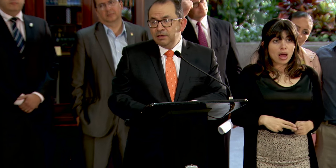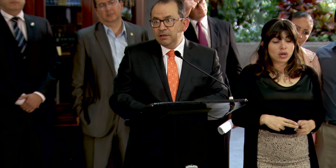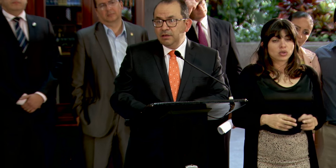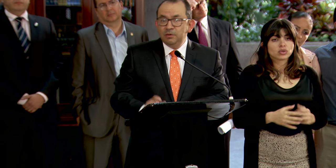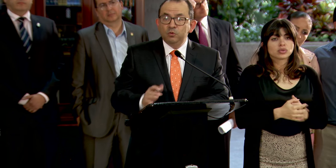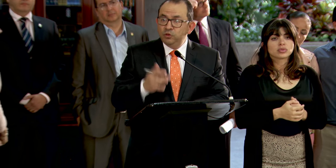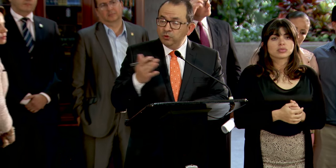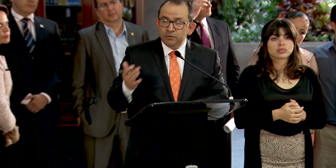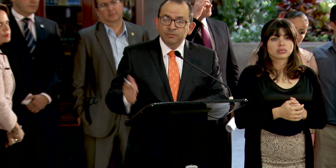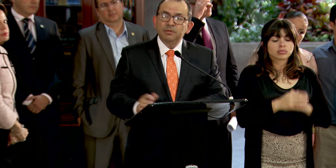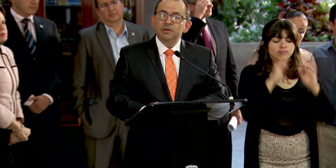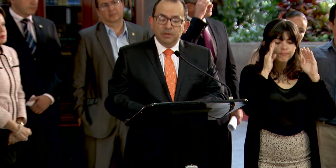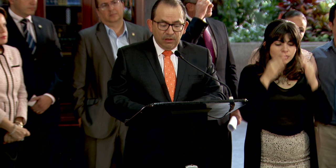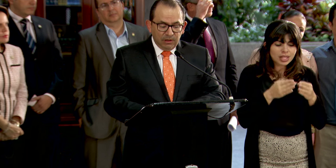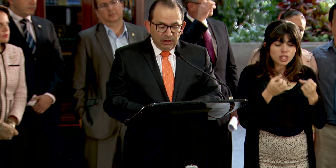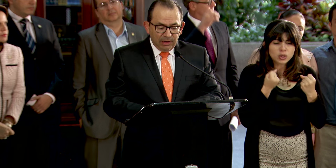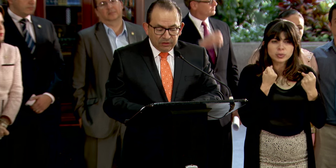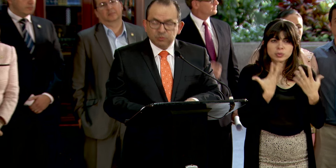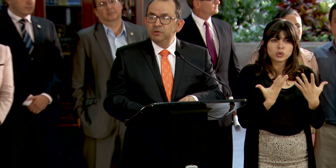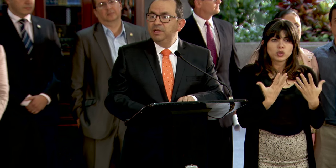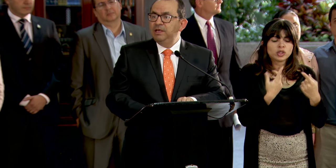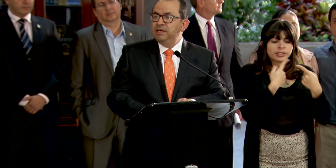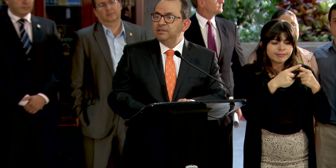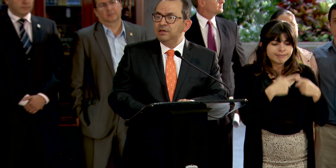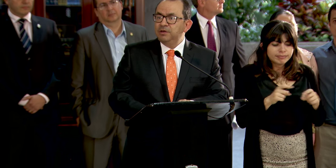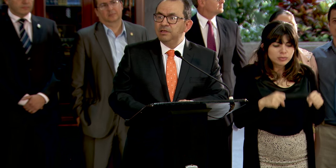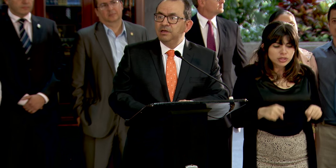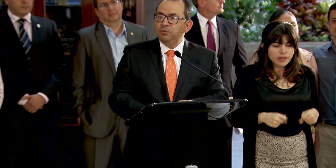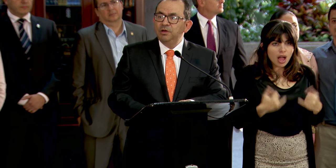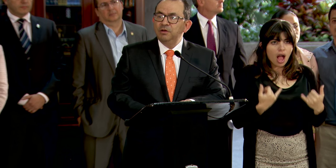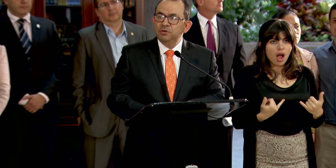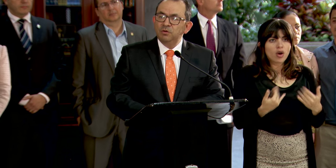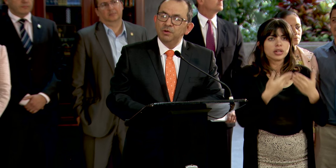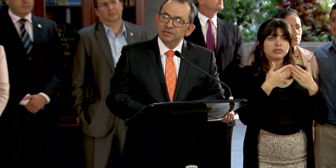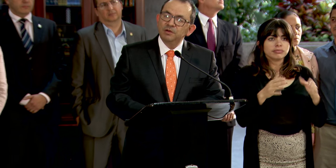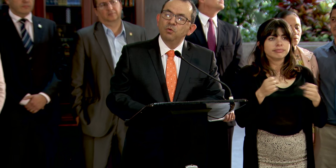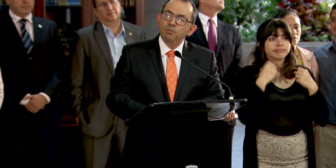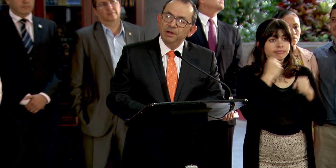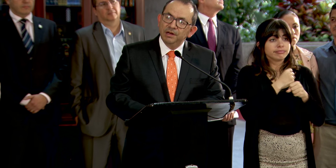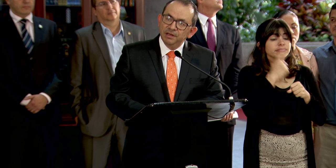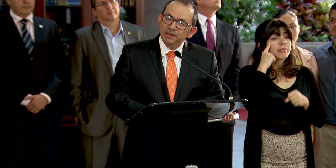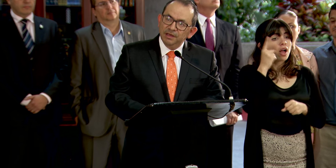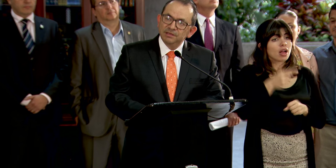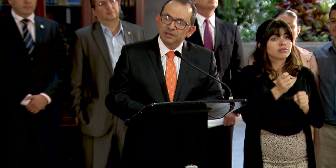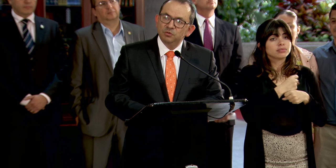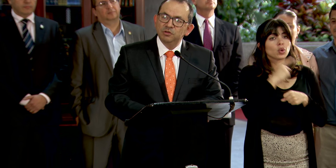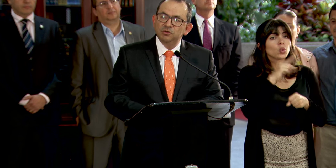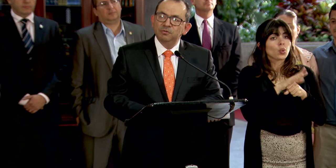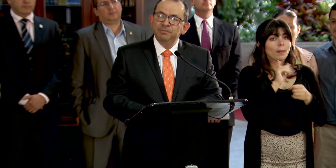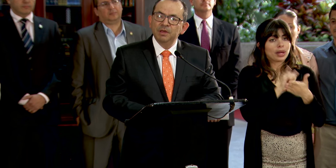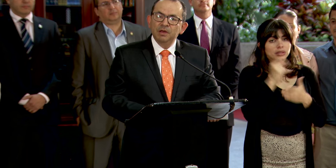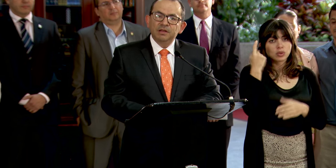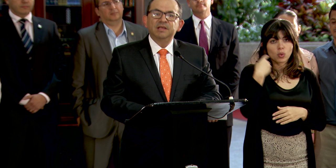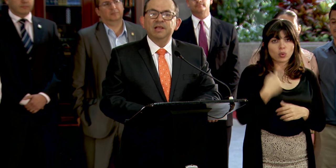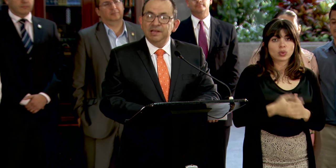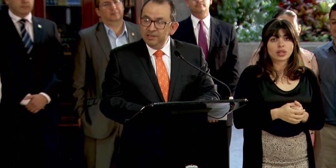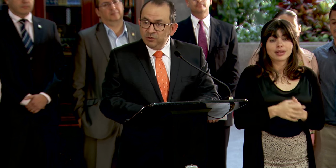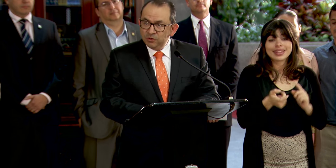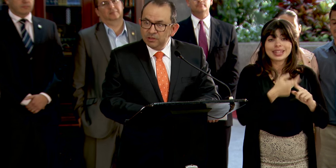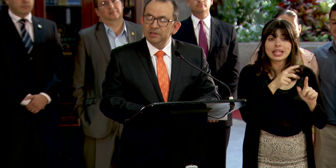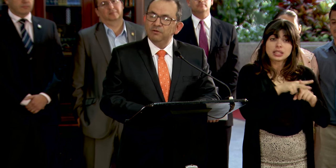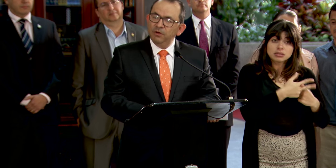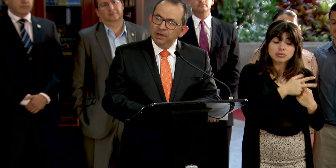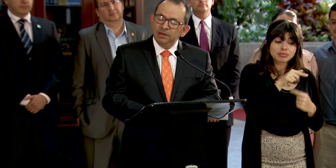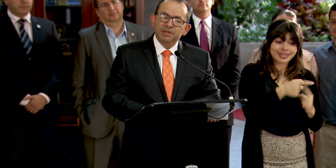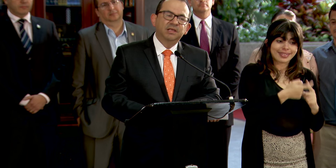allana en mucho las posibilidades que ahora tiene el Poder Ejecutivo para hacer cumplir esa disposición. Desde el